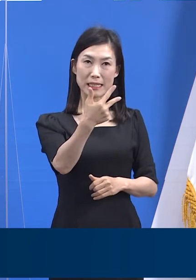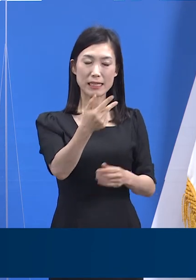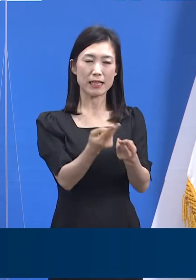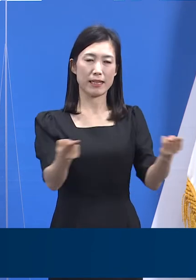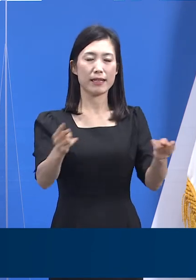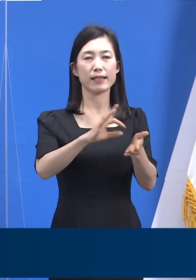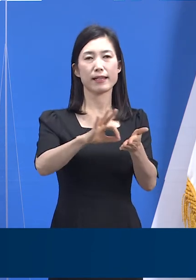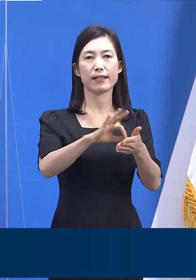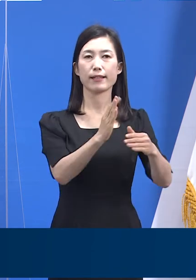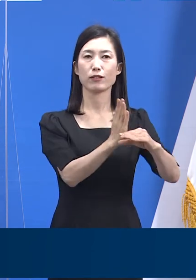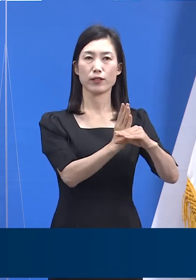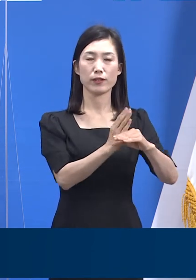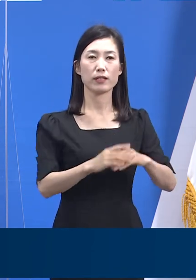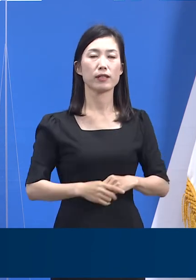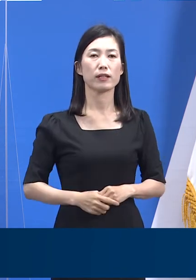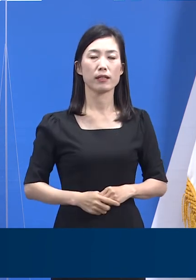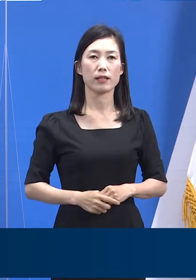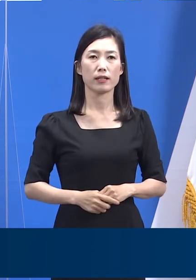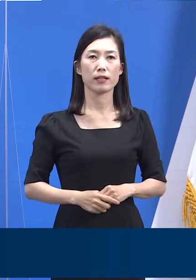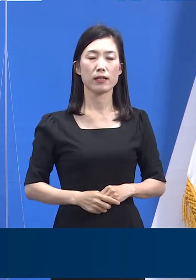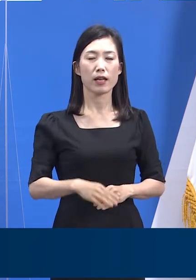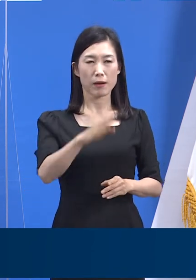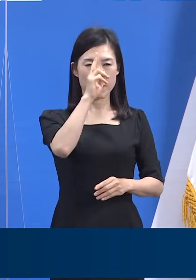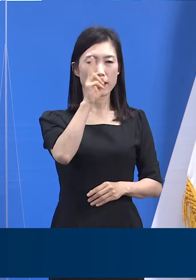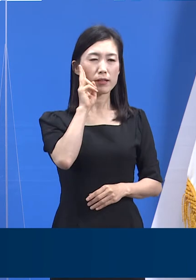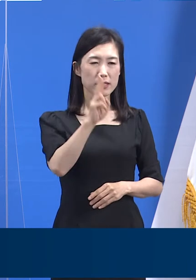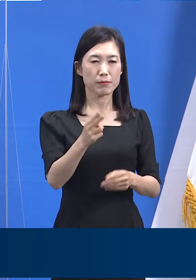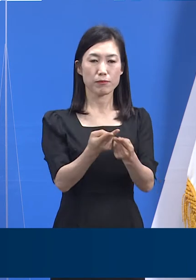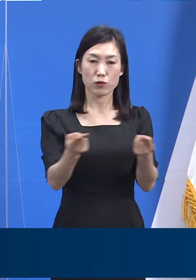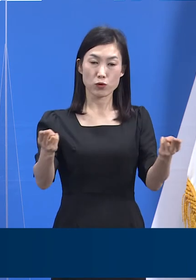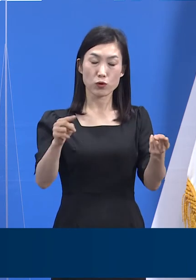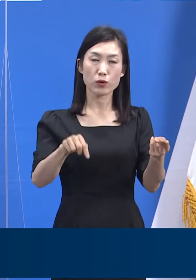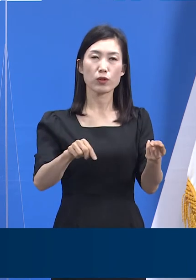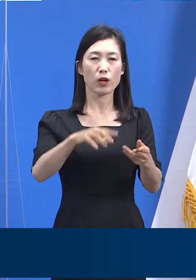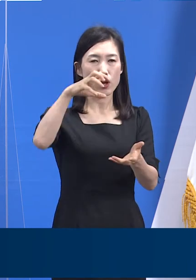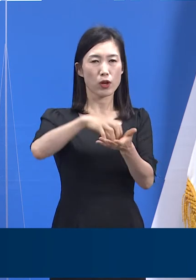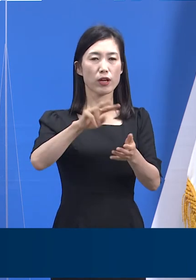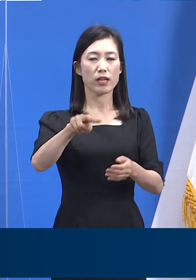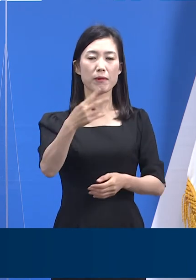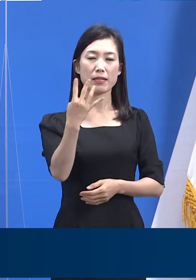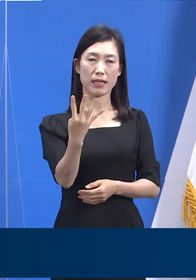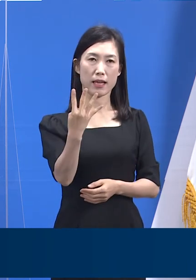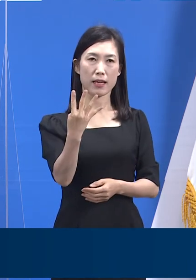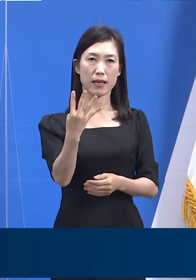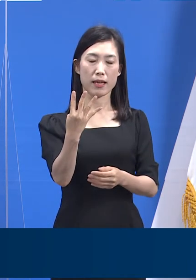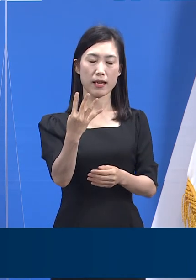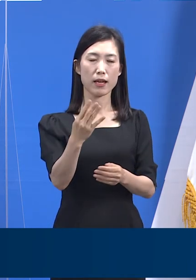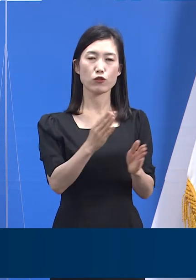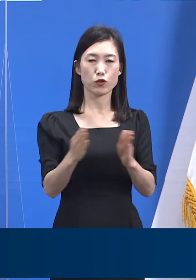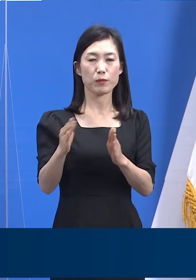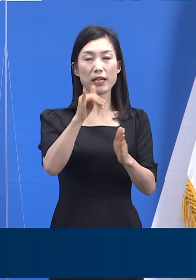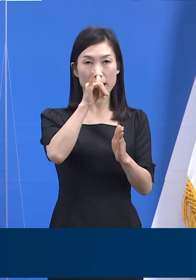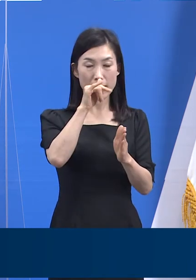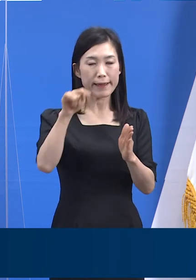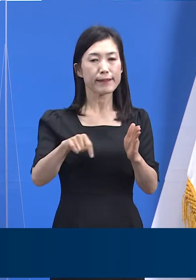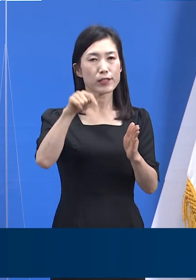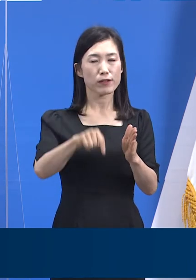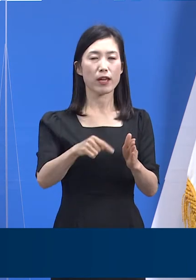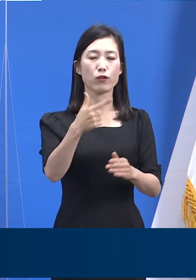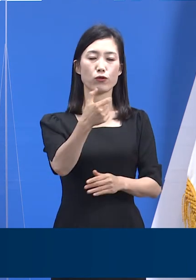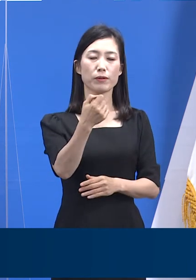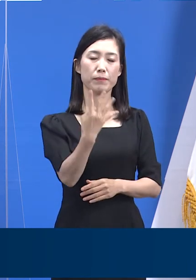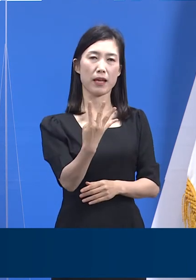사용하고 있습니다. 중증환자 치료 병상은 총 204병상을 확보하였으며 이 중